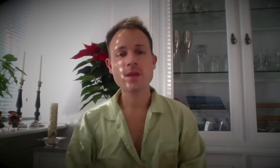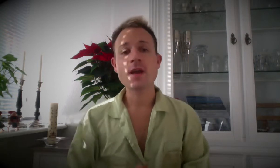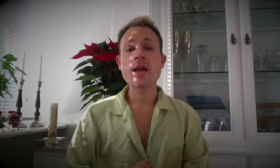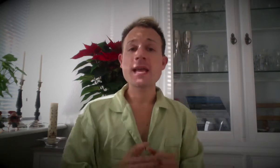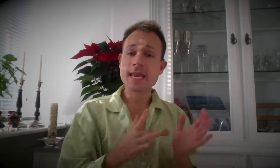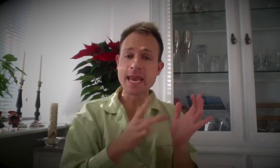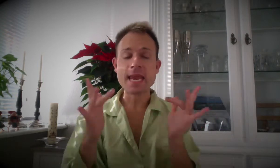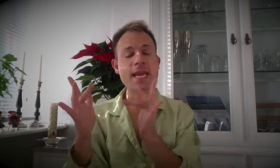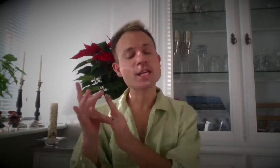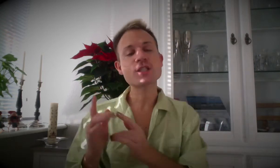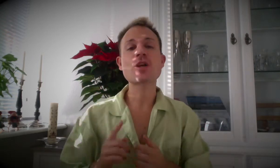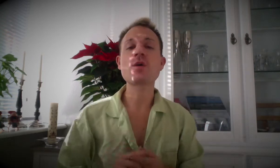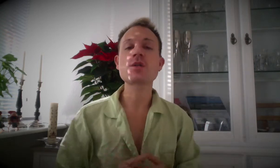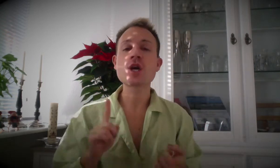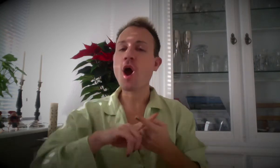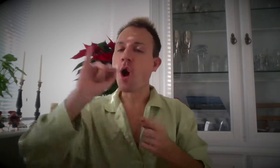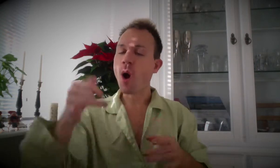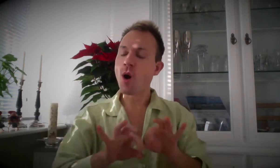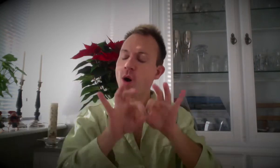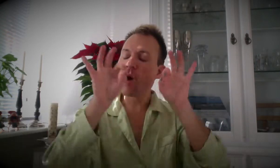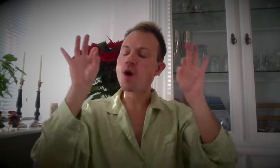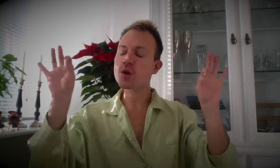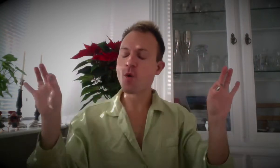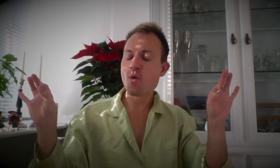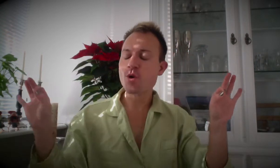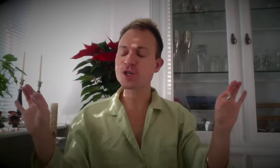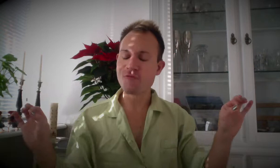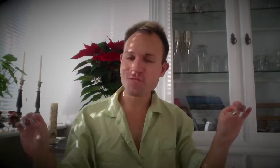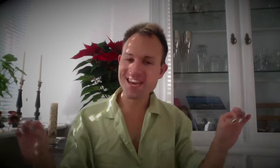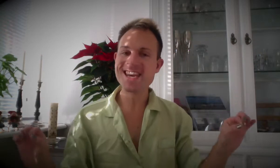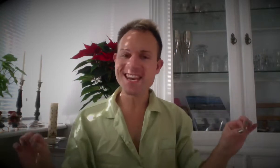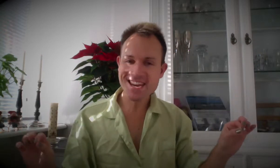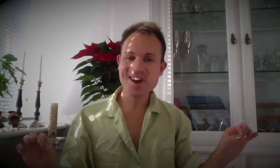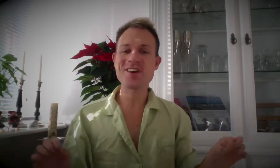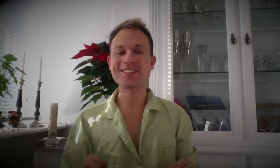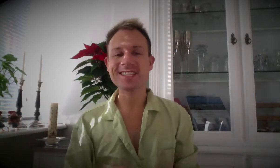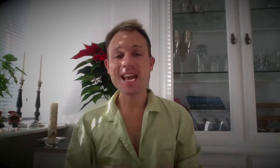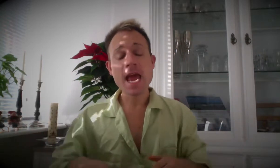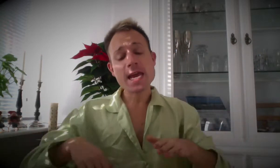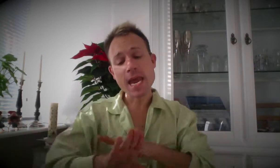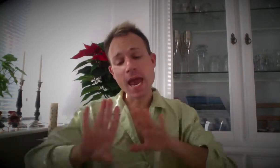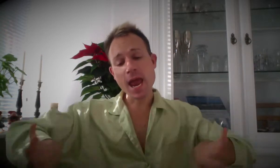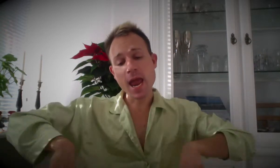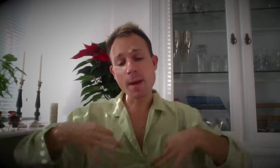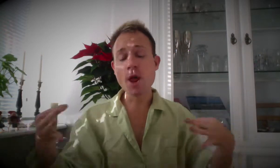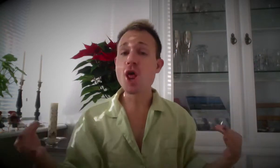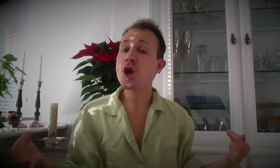Jesus og Josefine, hjemme,